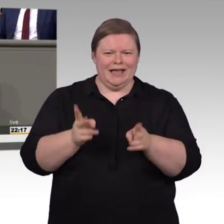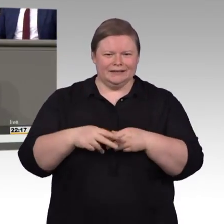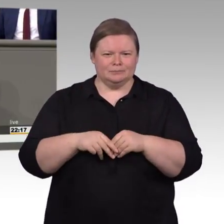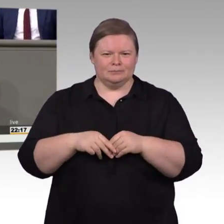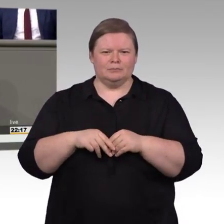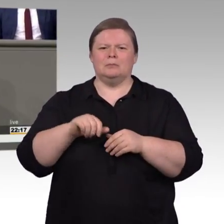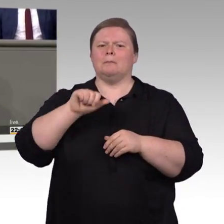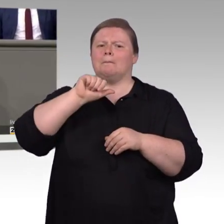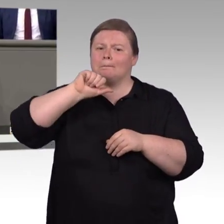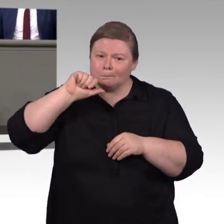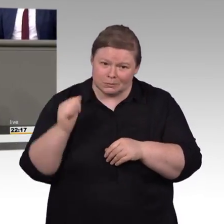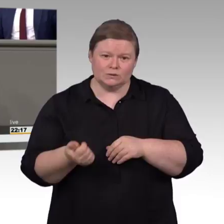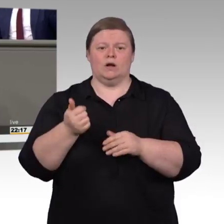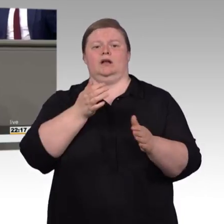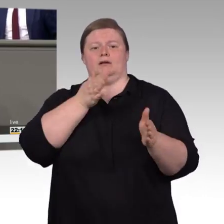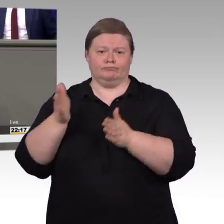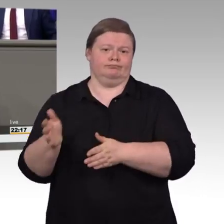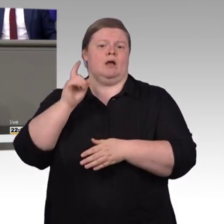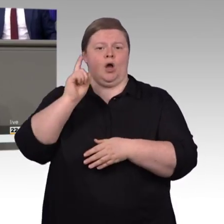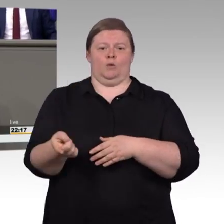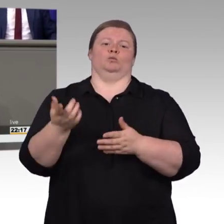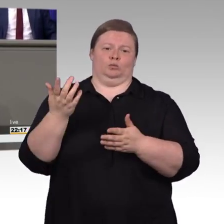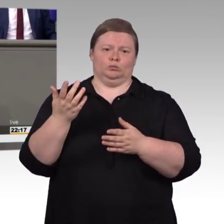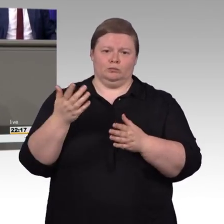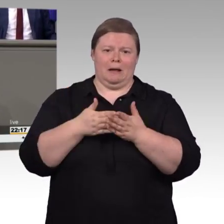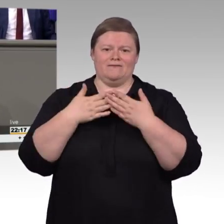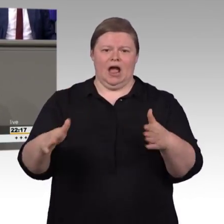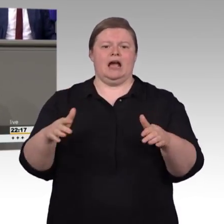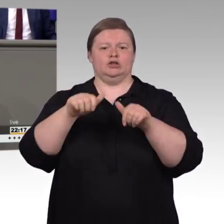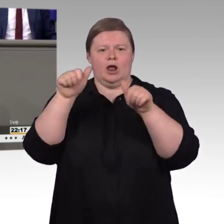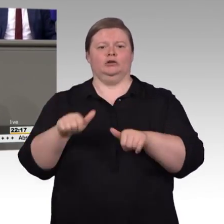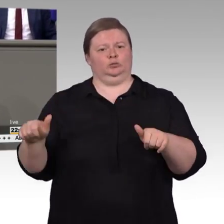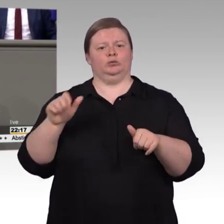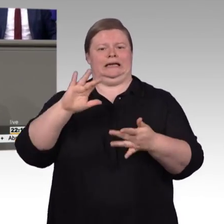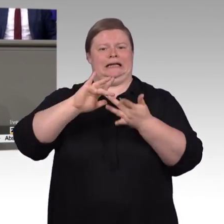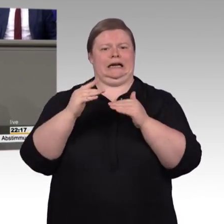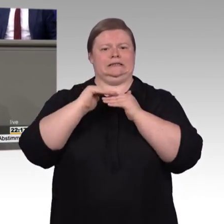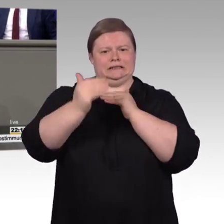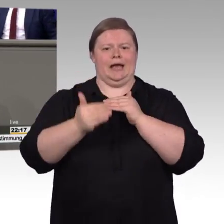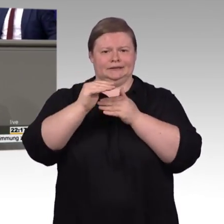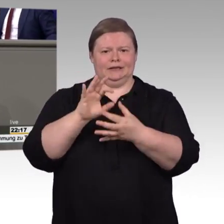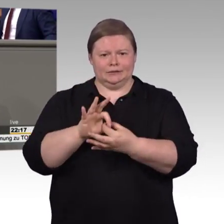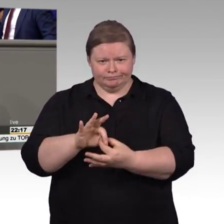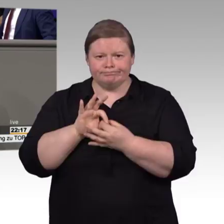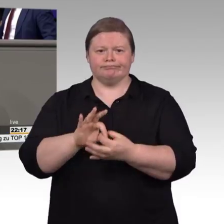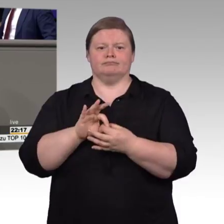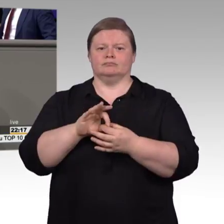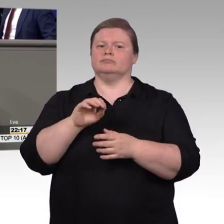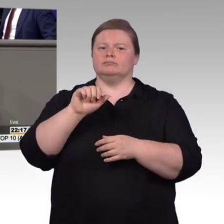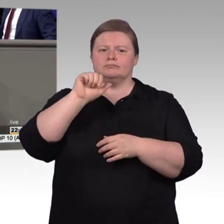Wir beraten heute, wie bereits gesagt, ein Gesetzespaket zum Arbeitsförderungsrecht. Aber insbesondere, und dazu möchte ich